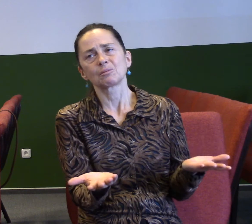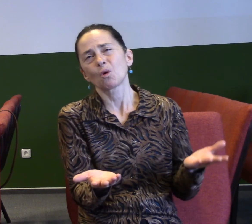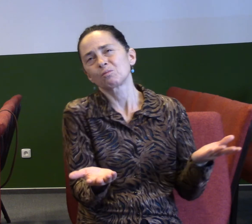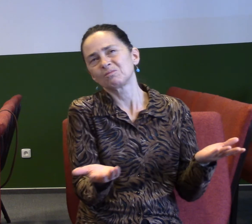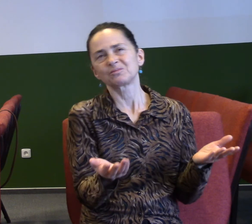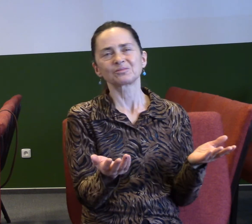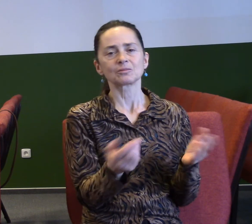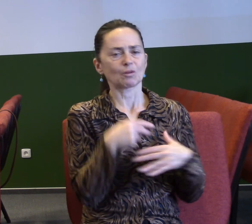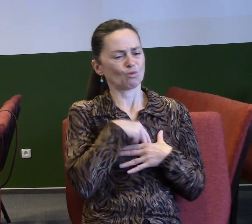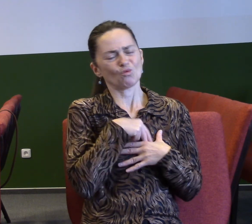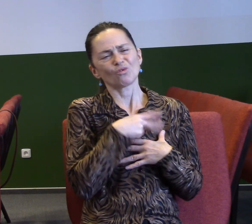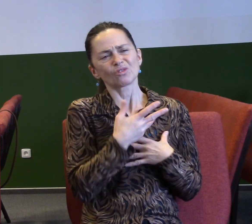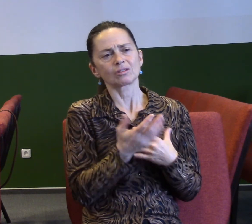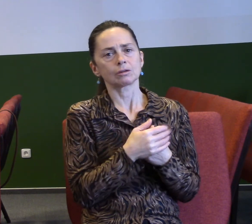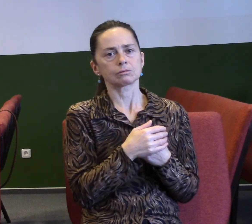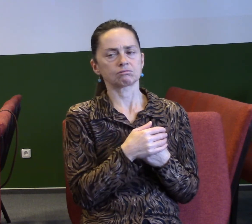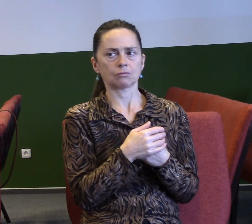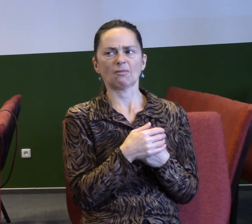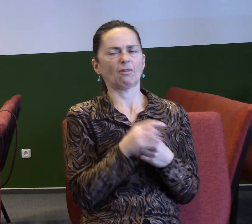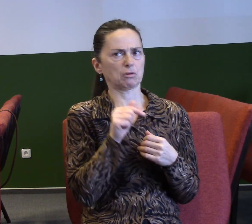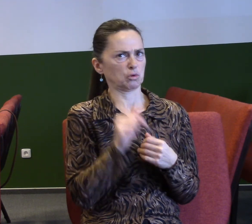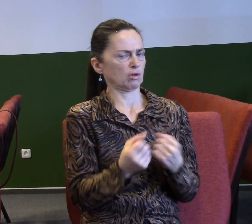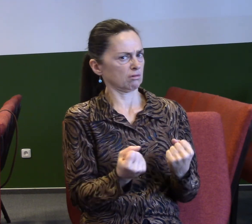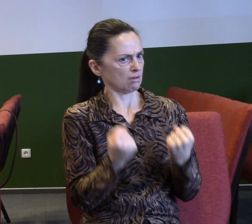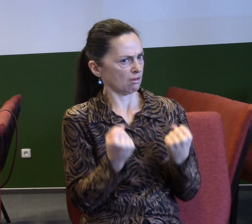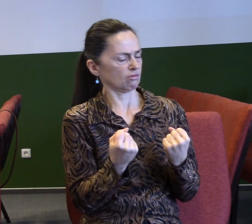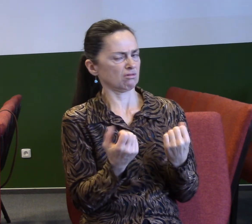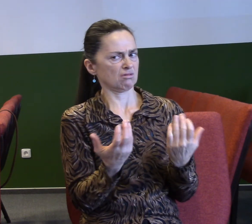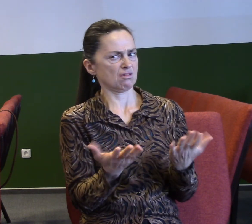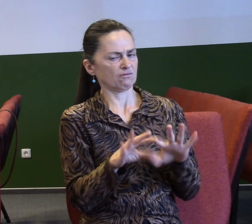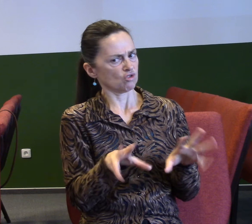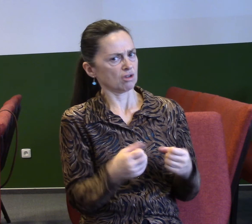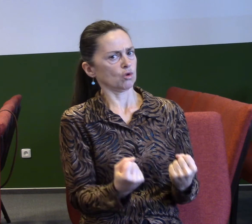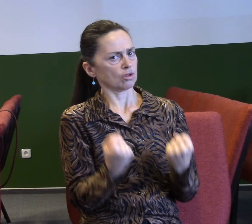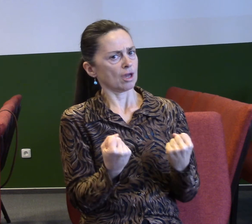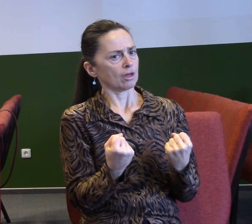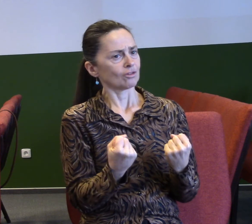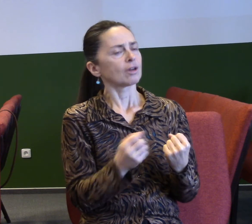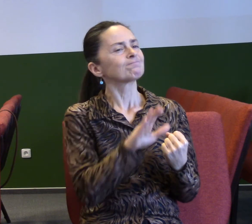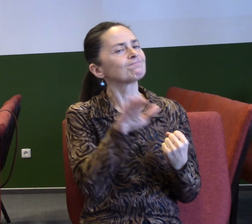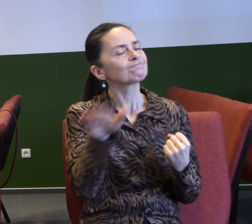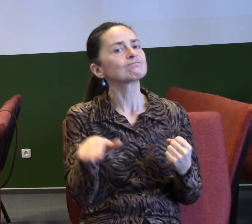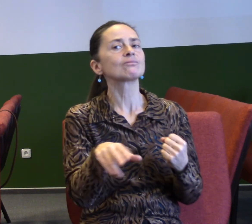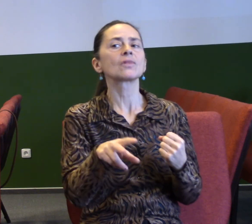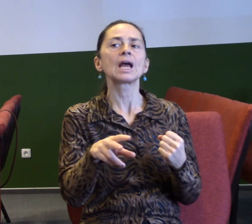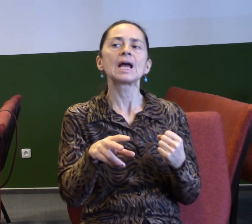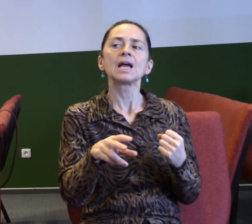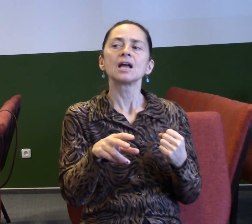Možná si říkáte, to je tak těžké tohle to všechno. Víte, někdy potřebujeme mluvit o věcech otevřeně. Někdy